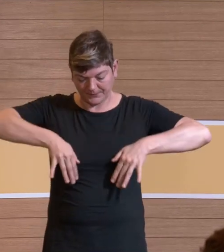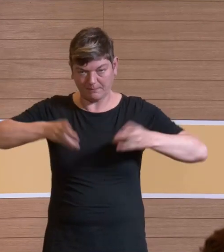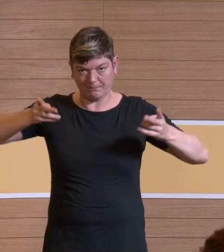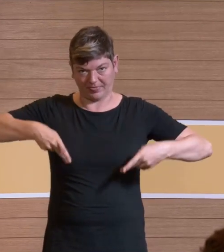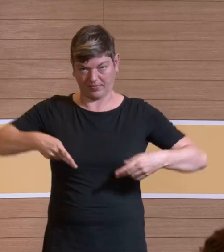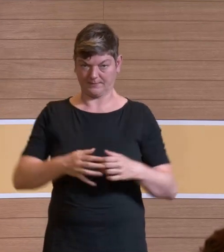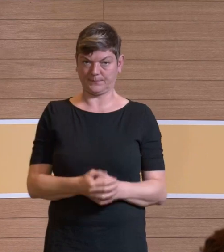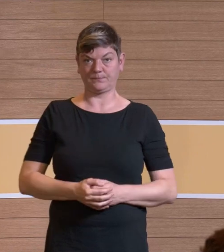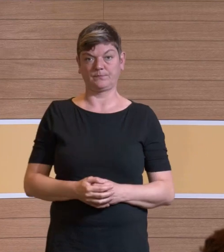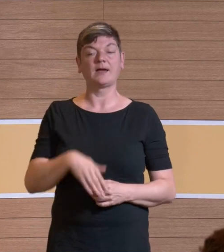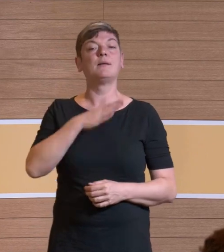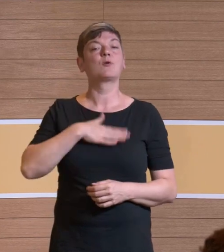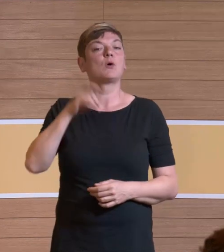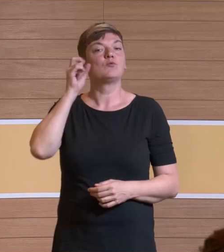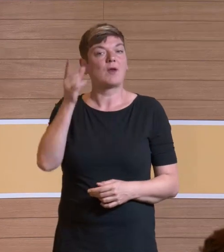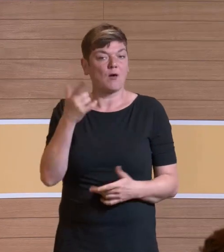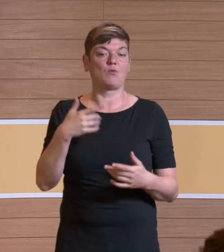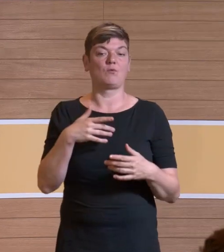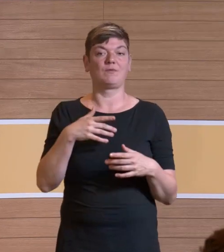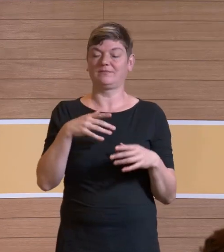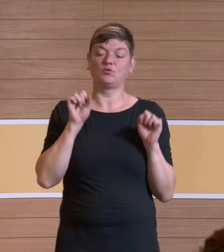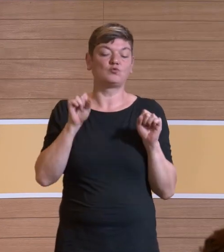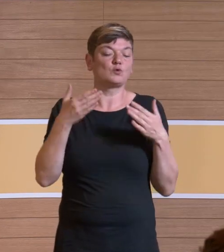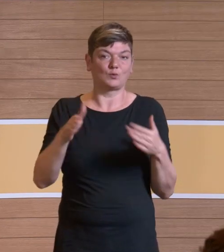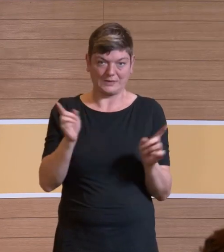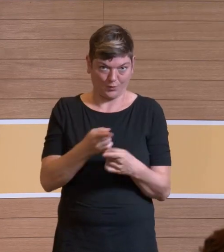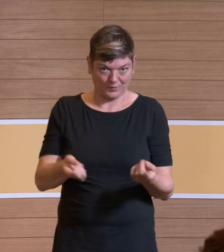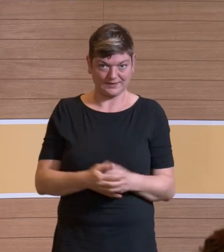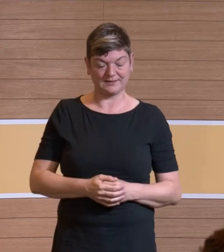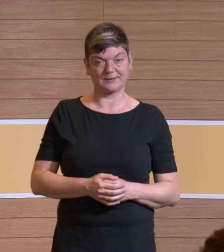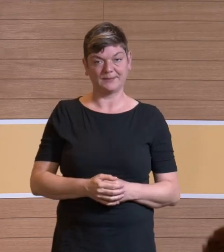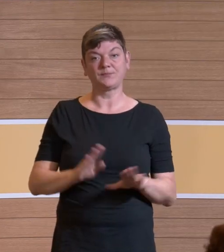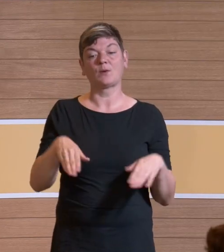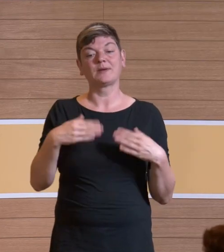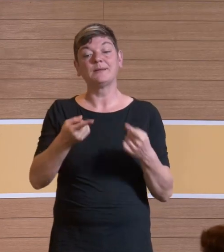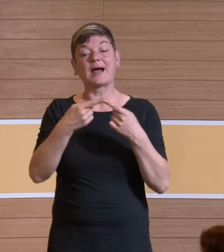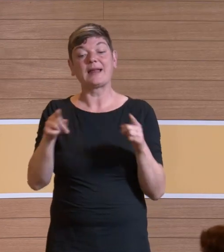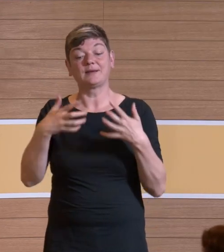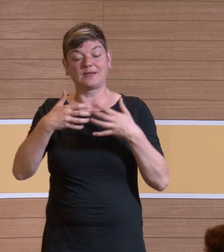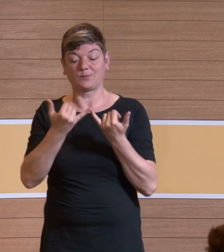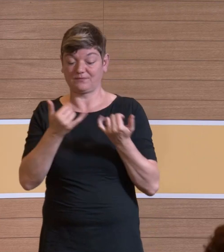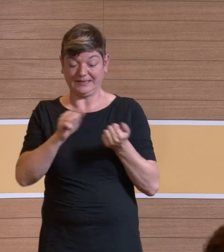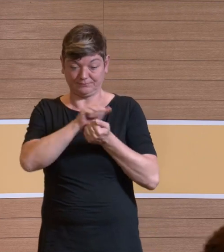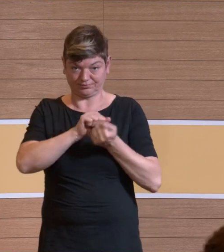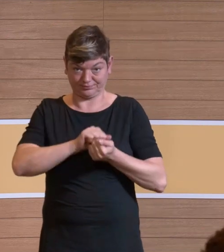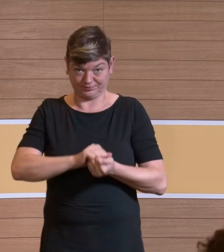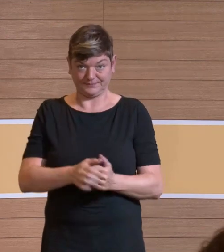Jetzt ist unser Körper ja schlau und wir sind nicht schutzlos ausgeliefert. Da gibt es nämlich einen anderen Eliminationsmechanismus. Und zwar diese Tierchen,